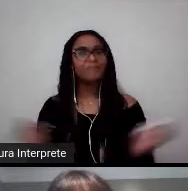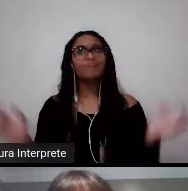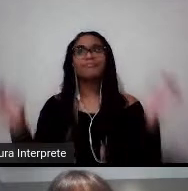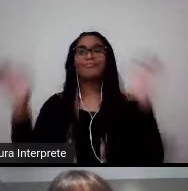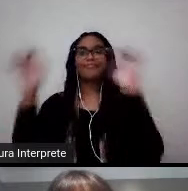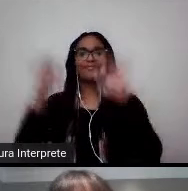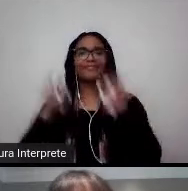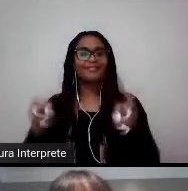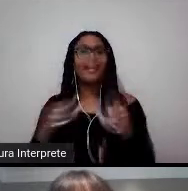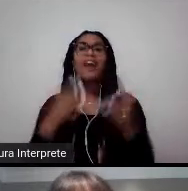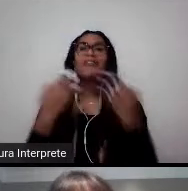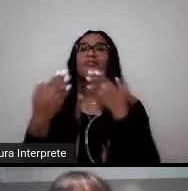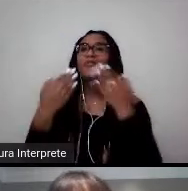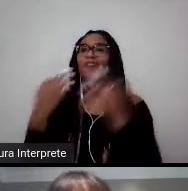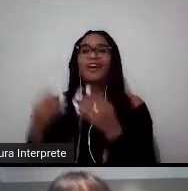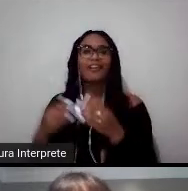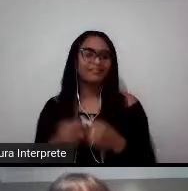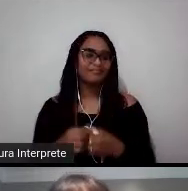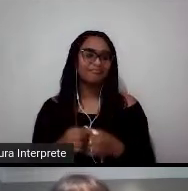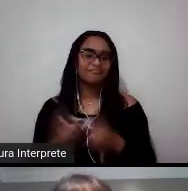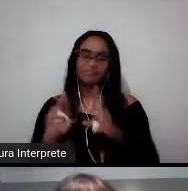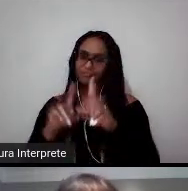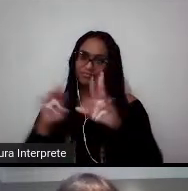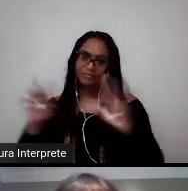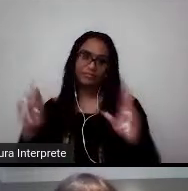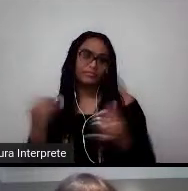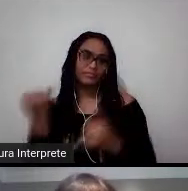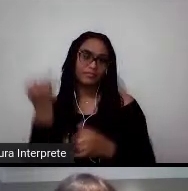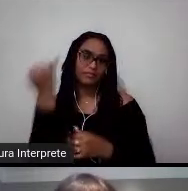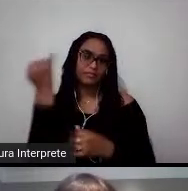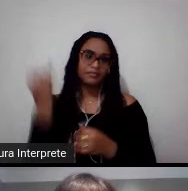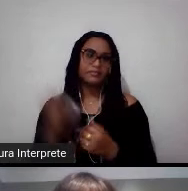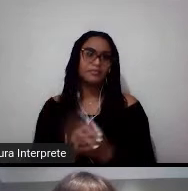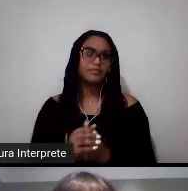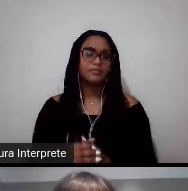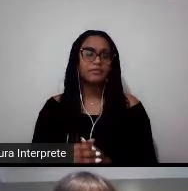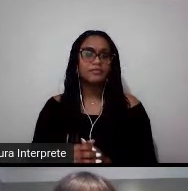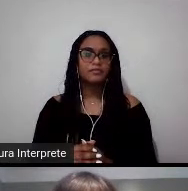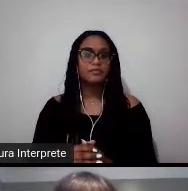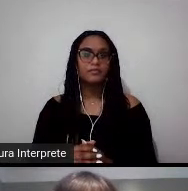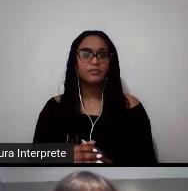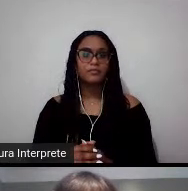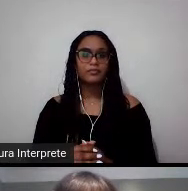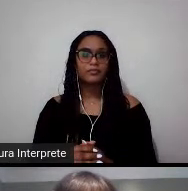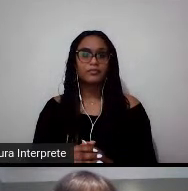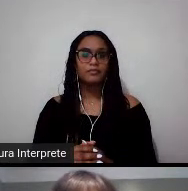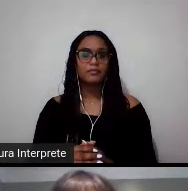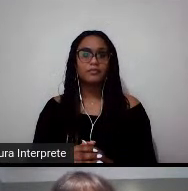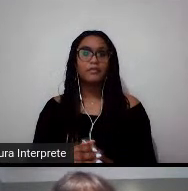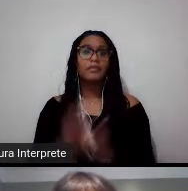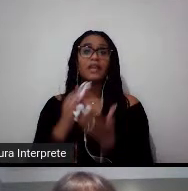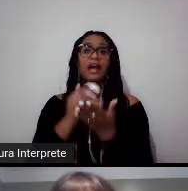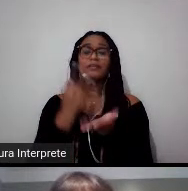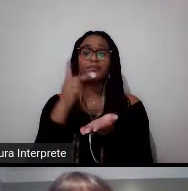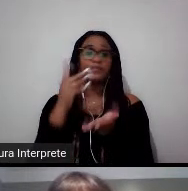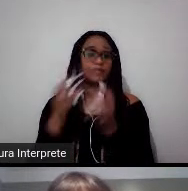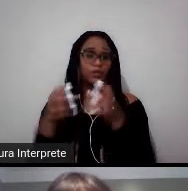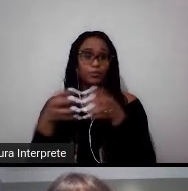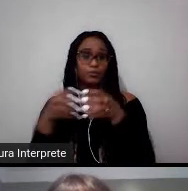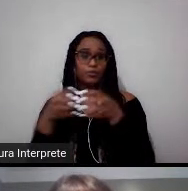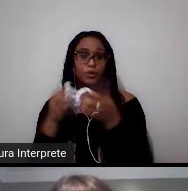Vamos e convenhamos. Pode. E o Tivini existe desde 1983, tem